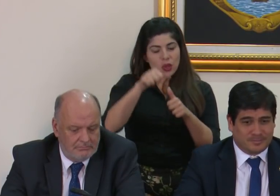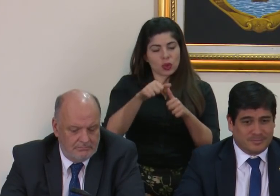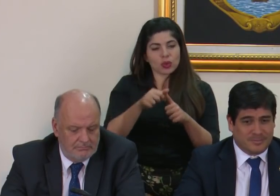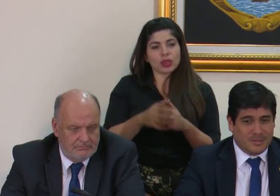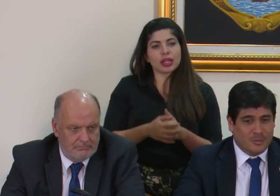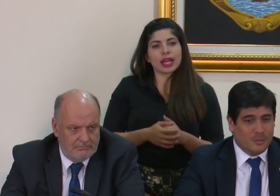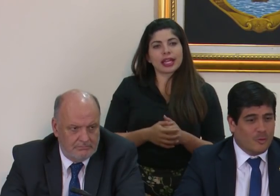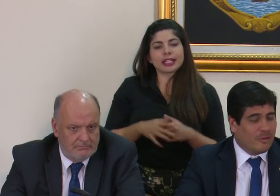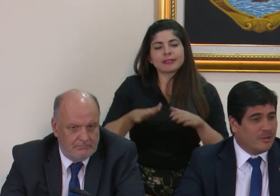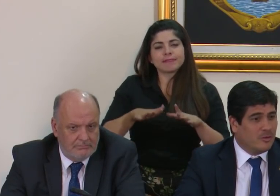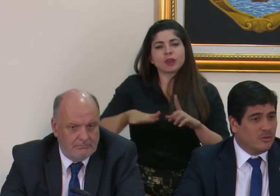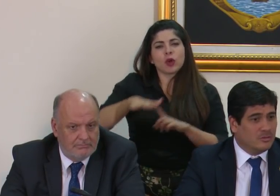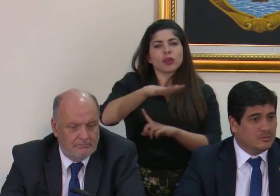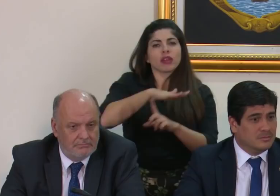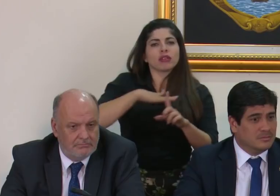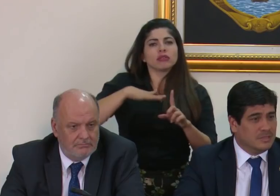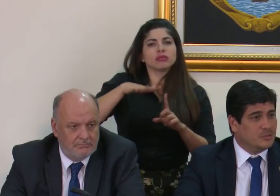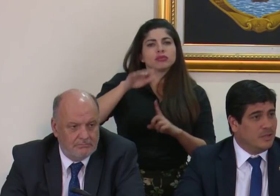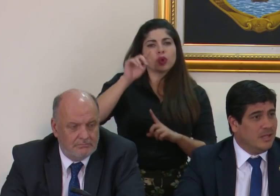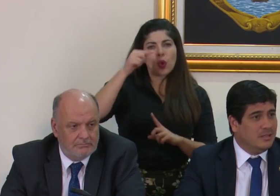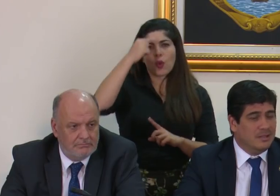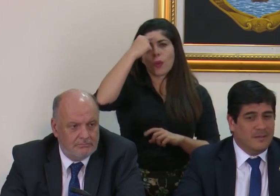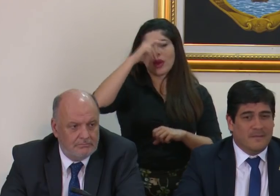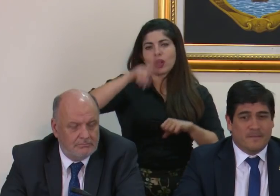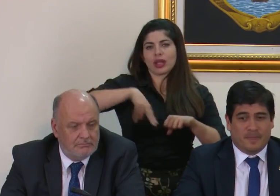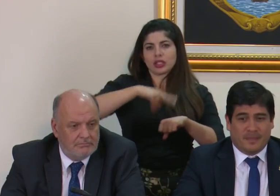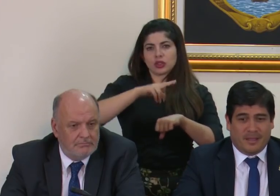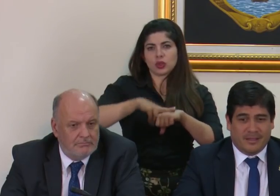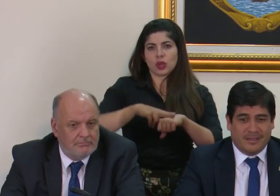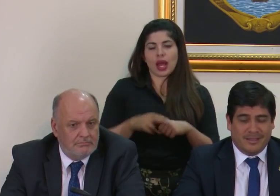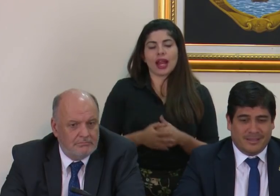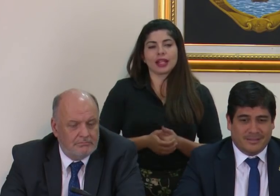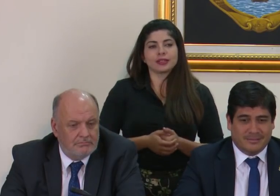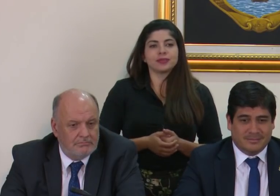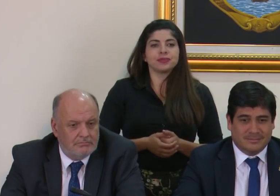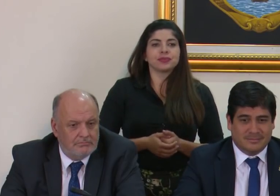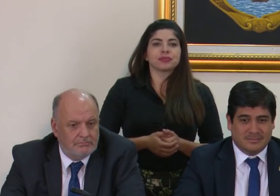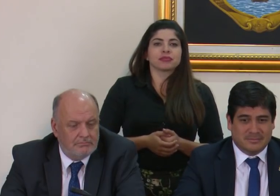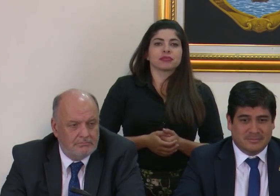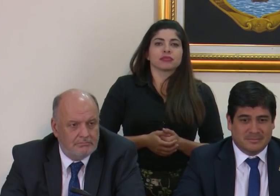gobierno nacional, ahí